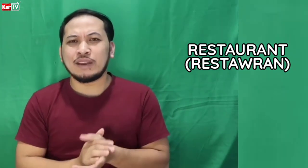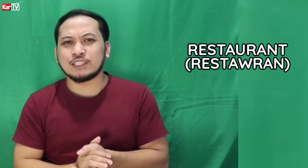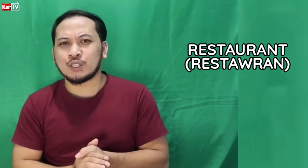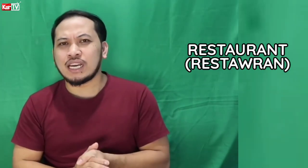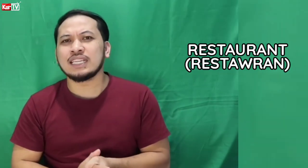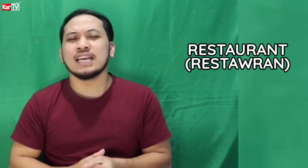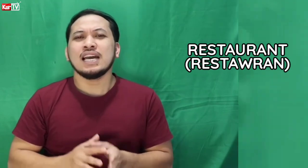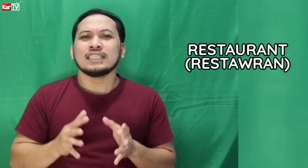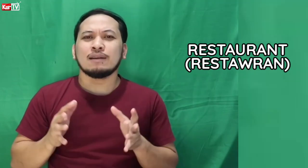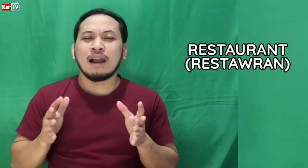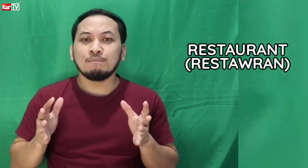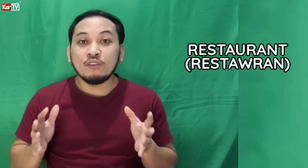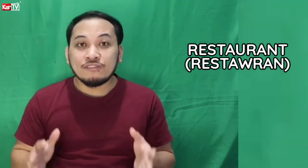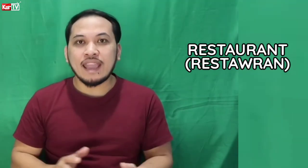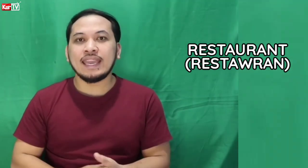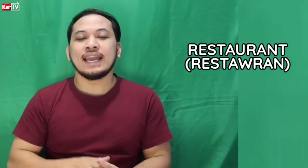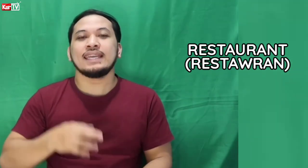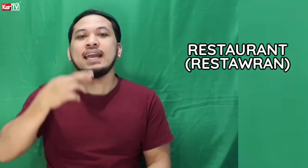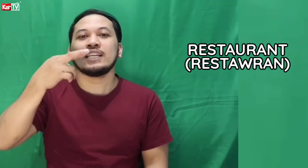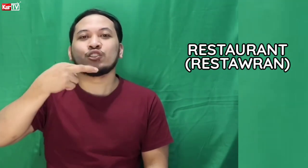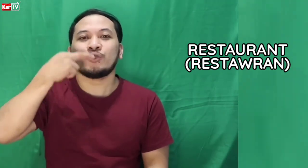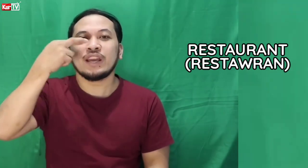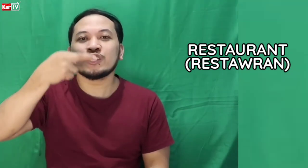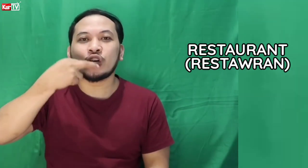restaurant. Sa mga buffet. Ayan. So, Restaurant.